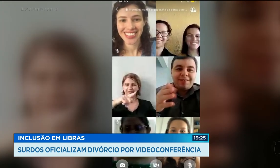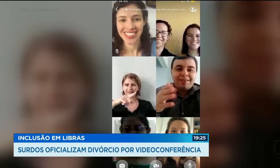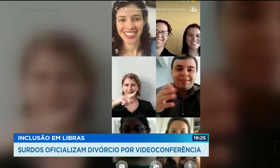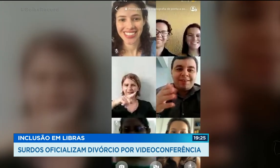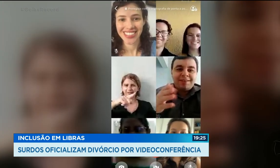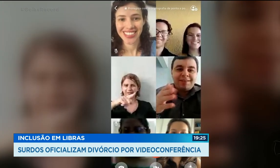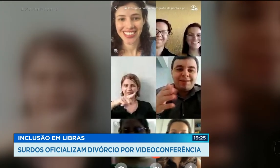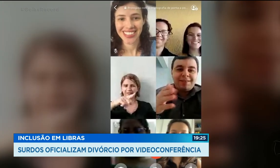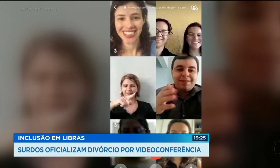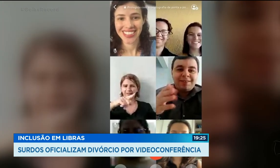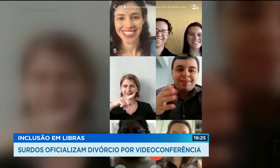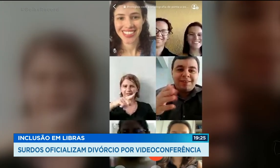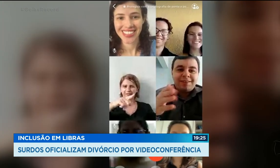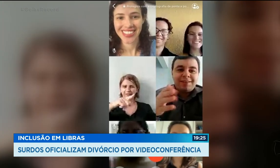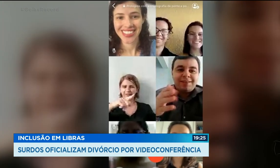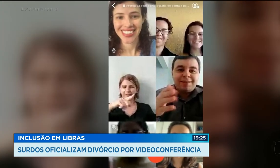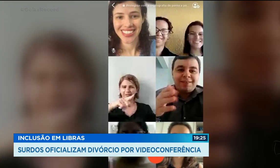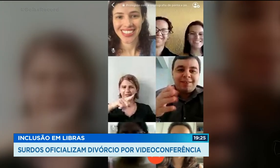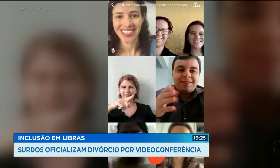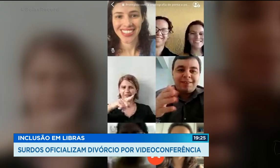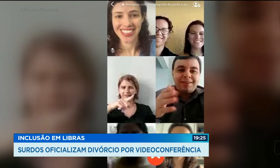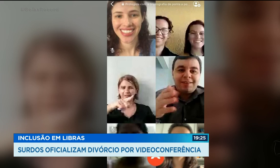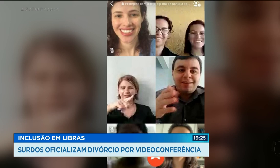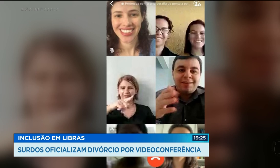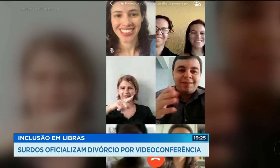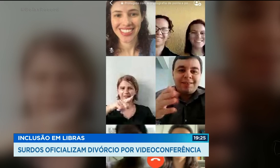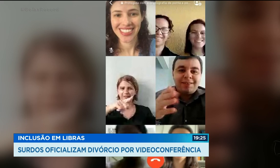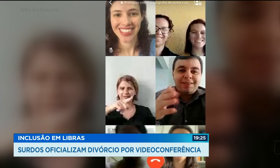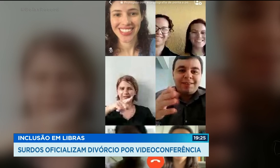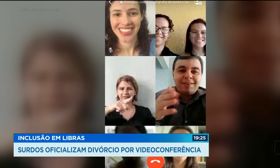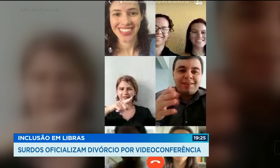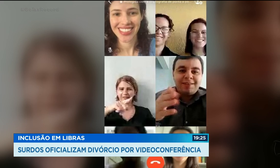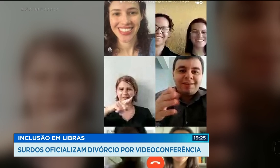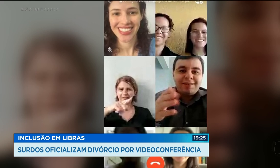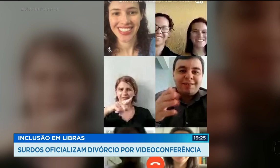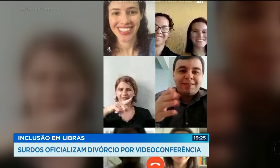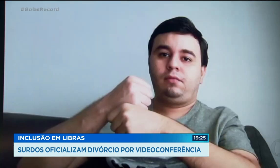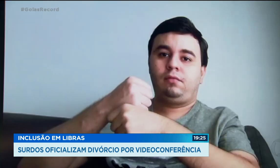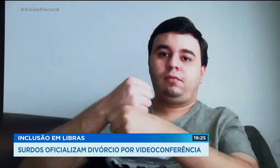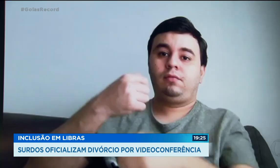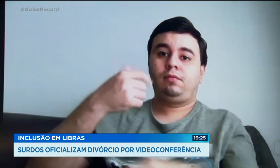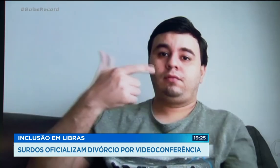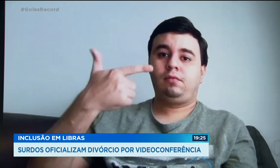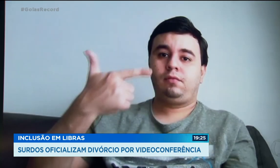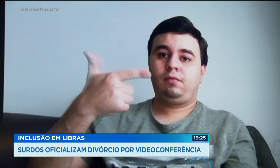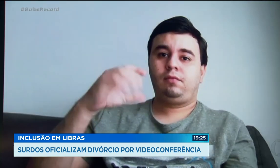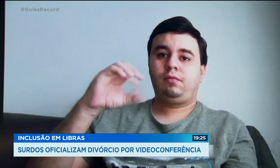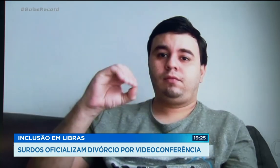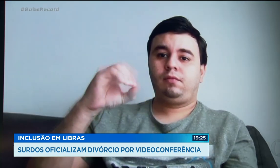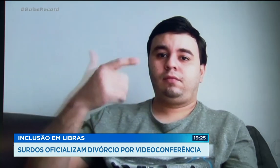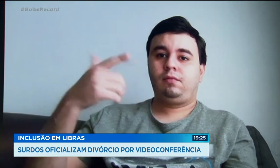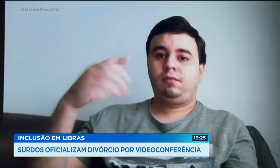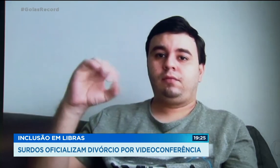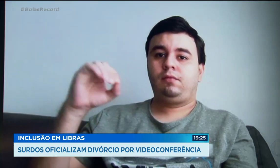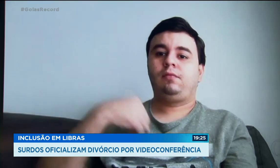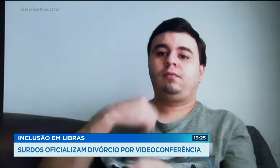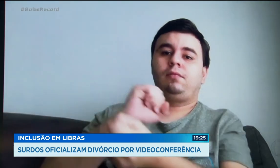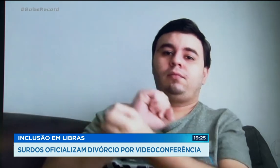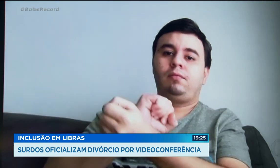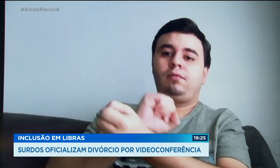E pelo sorriso de todos, vê-se que estavam bem seguros da decisão. Mas ainda, por poderem contar com o apoio de